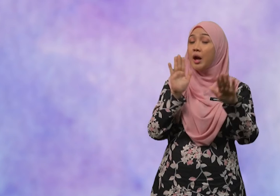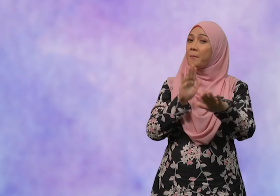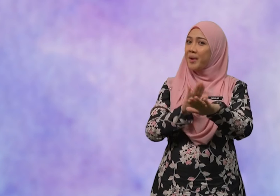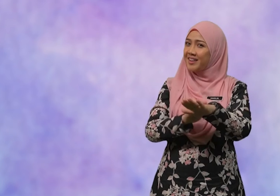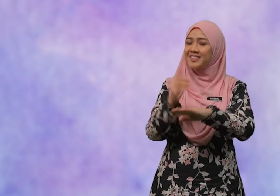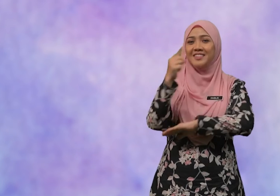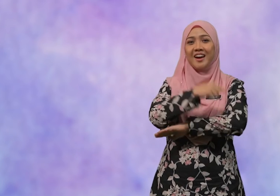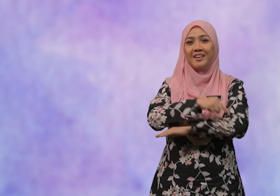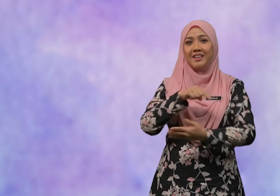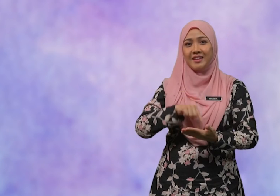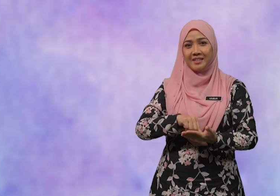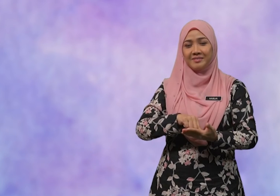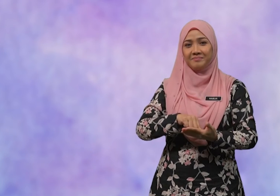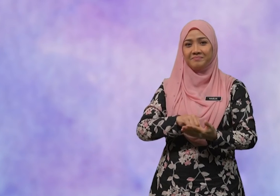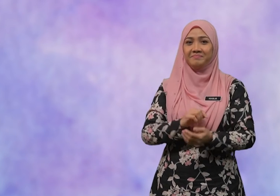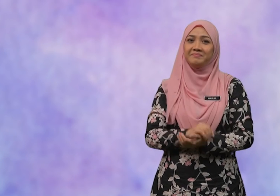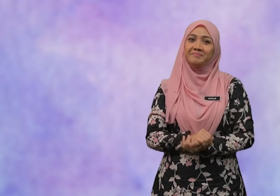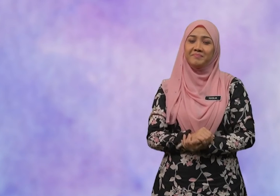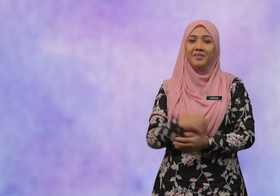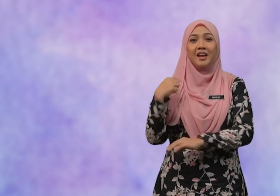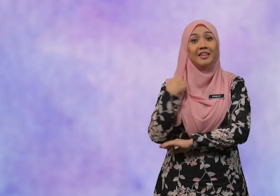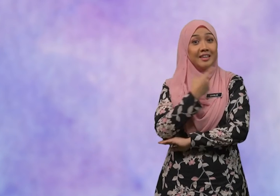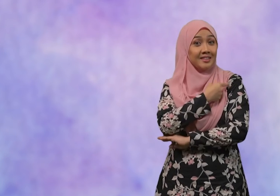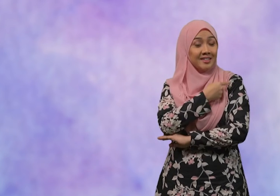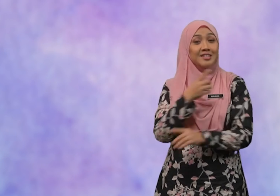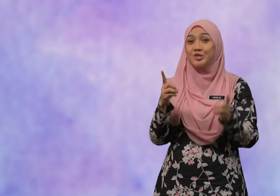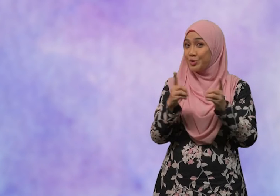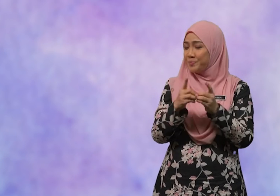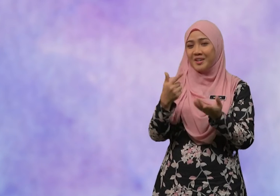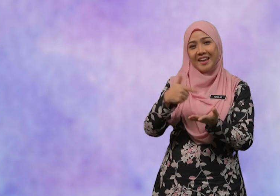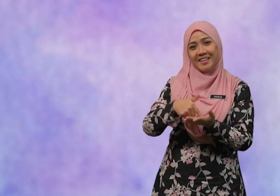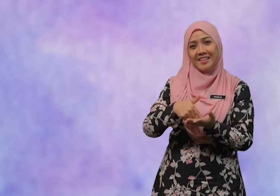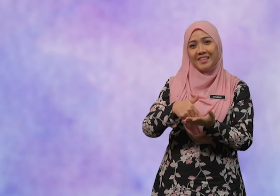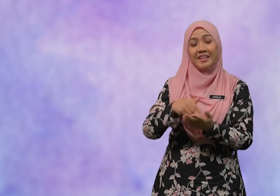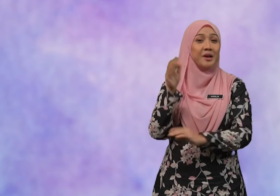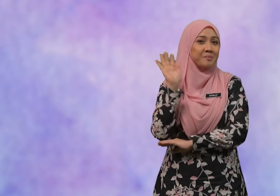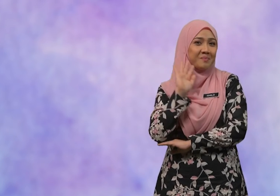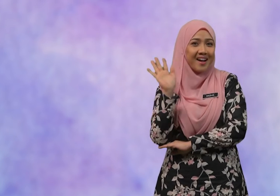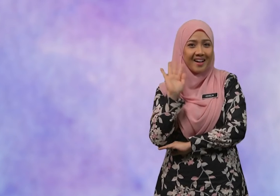Pada hari ini Kita jumpa lagi Bye Terima